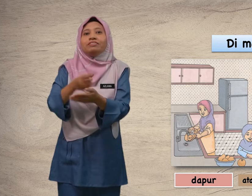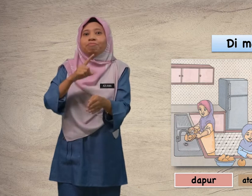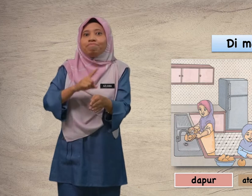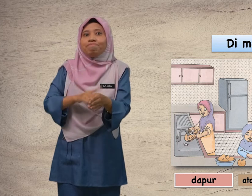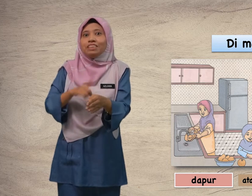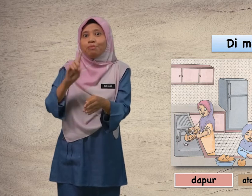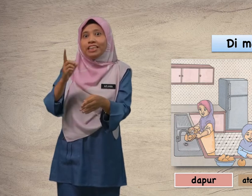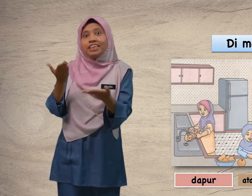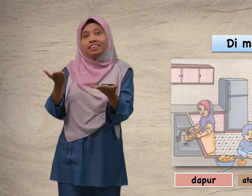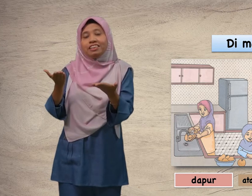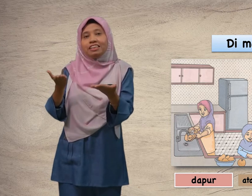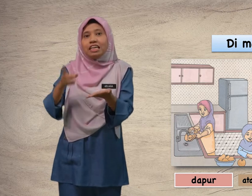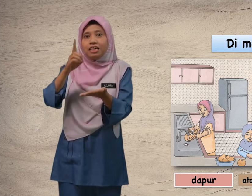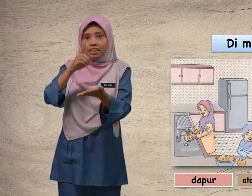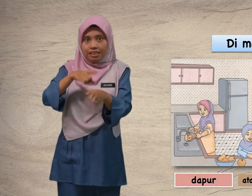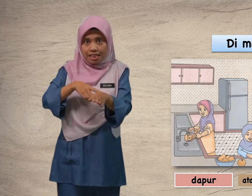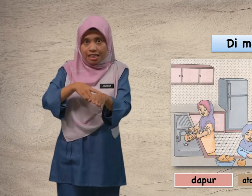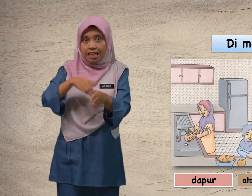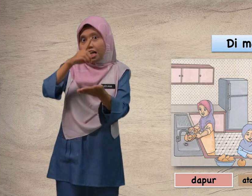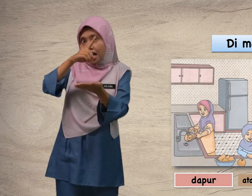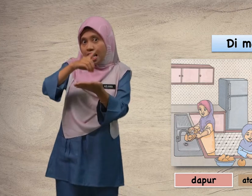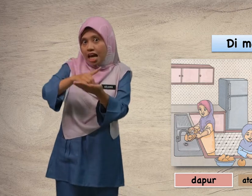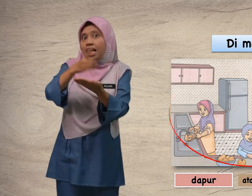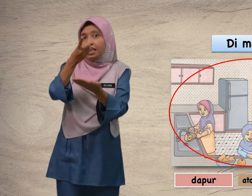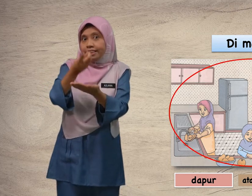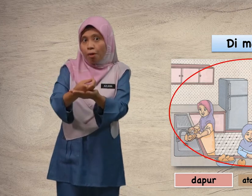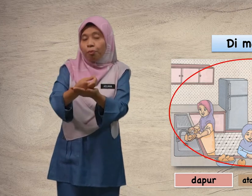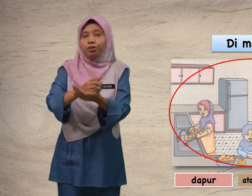Di mana? Di, tepur.